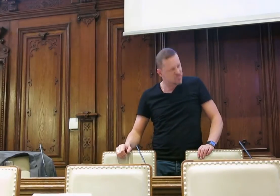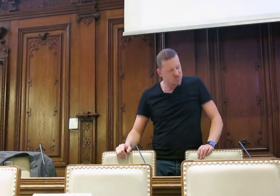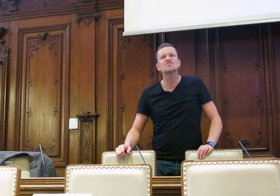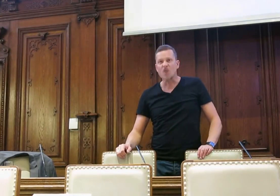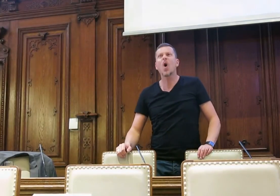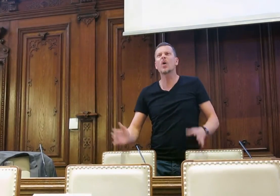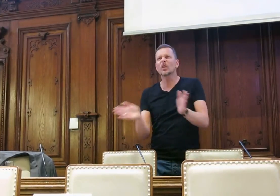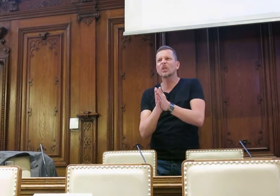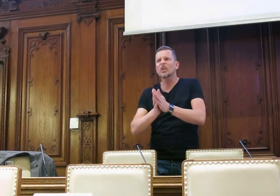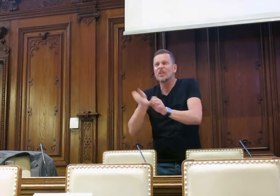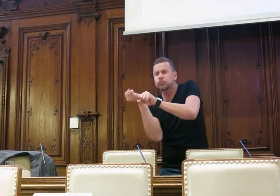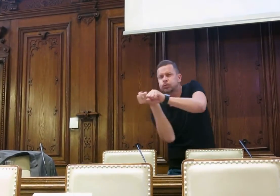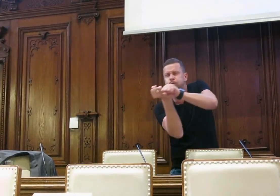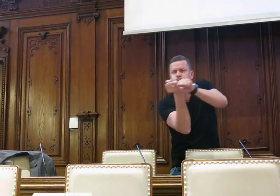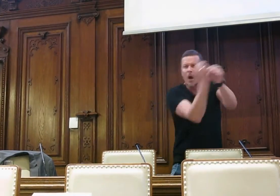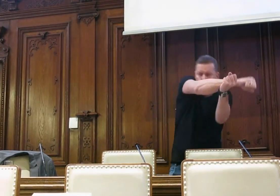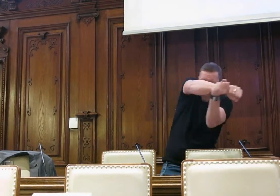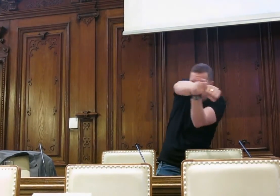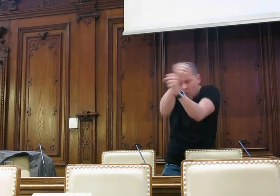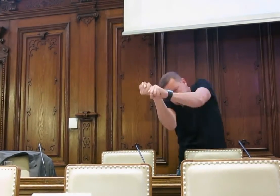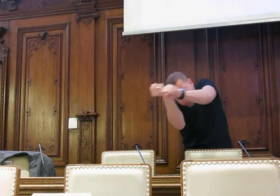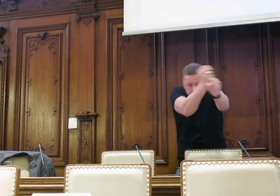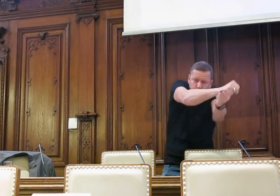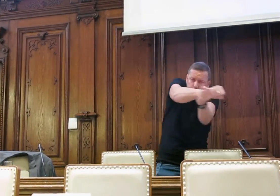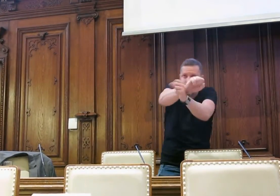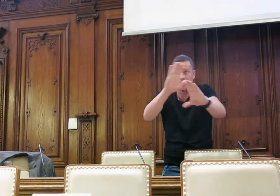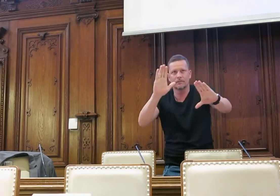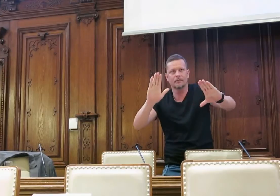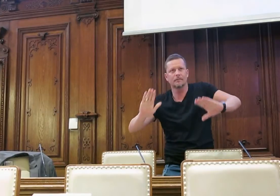Wo ich mit einercuhe